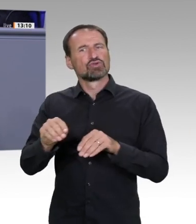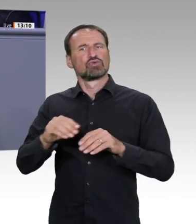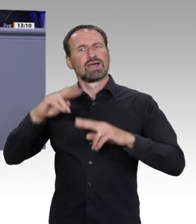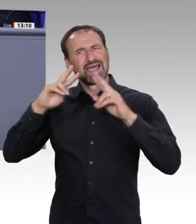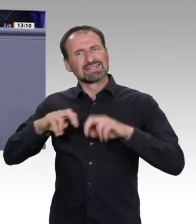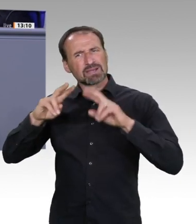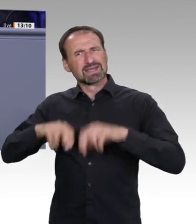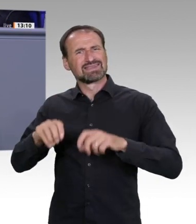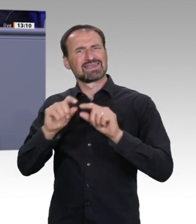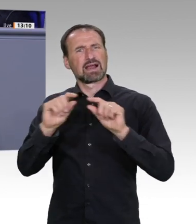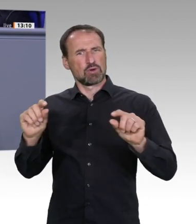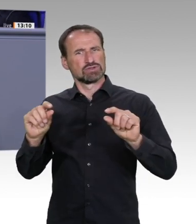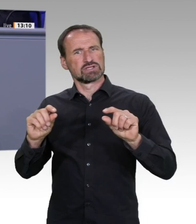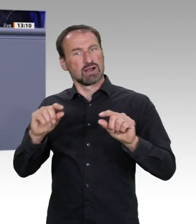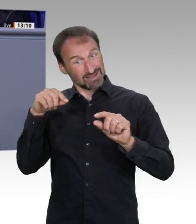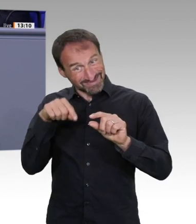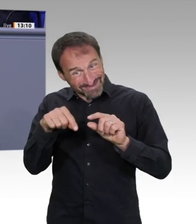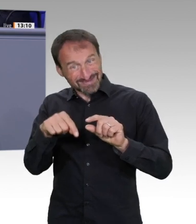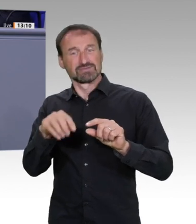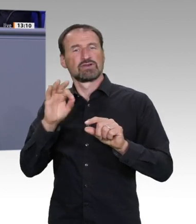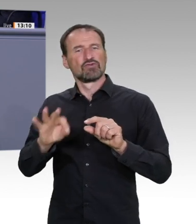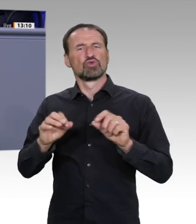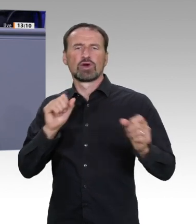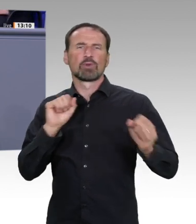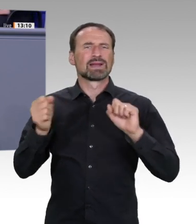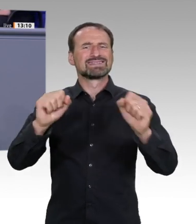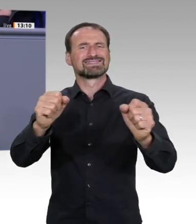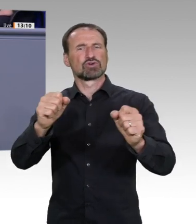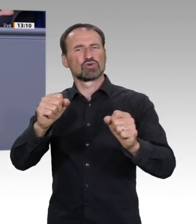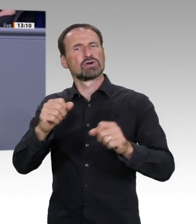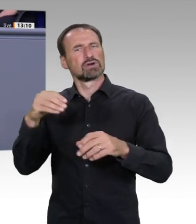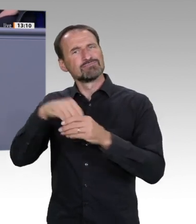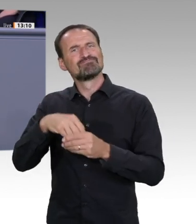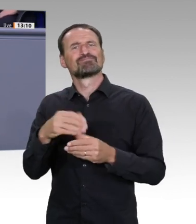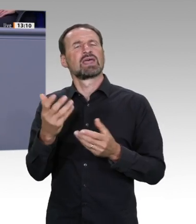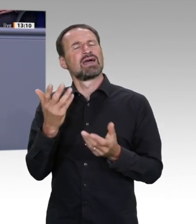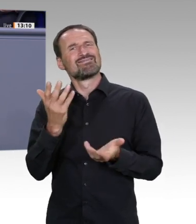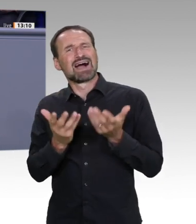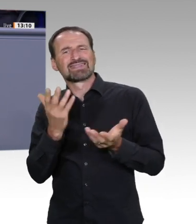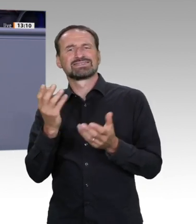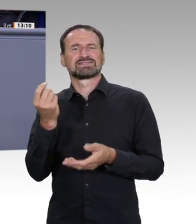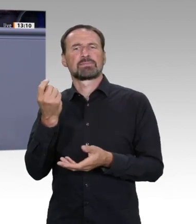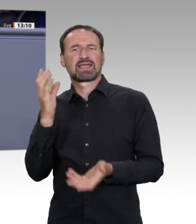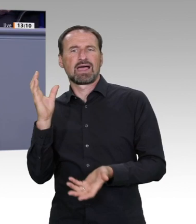Mikroelektronik, das stärker auf energieeffiziente Lösungen ausgerichtet werden soll. Die nationale